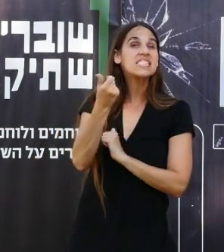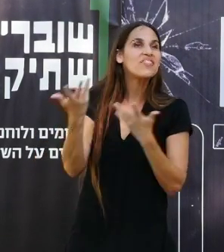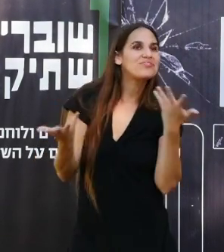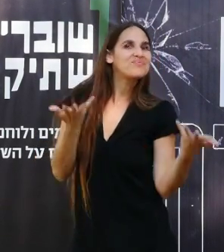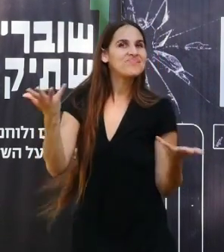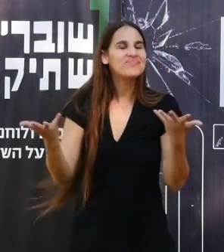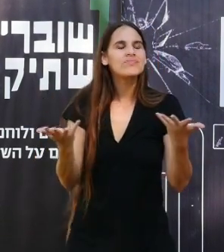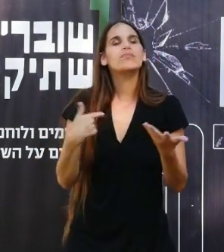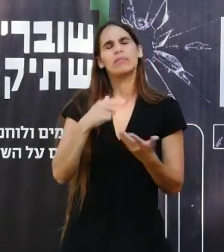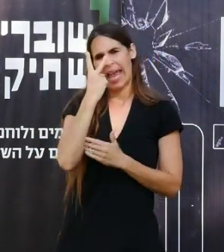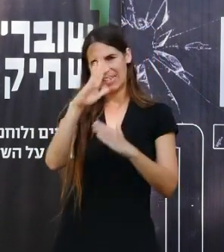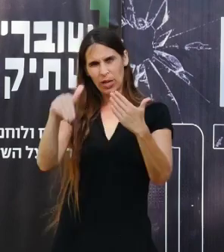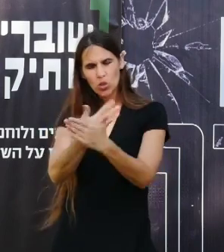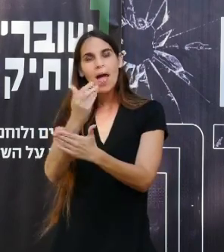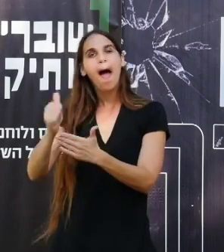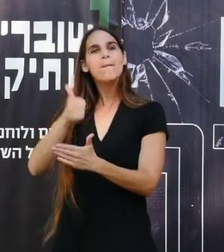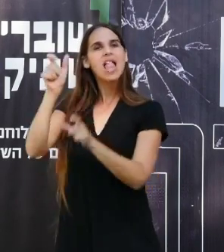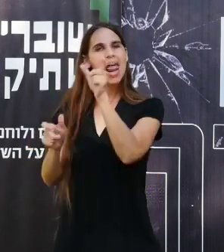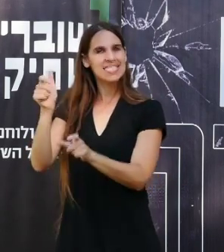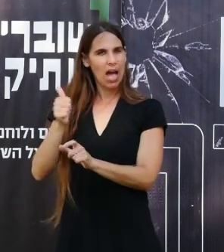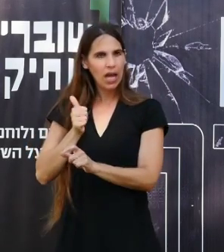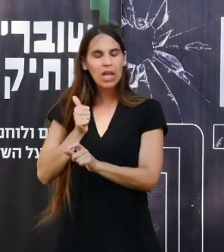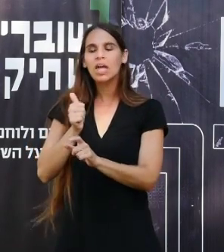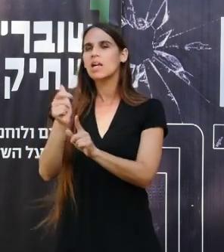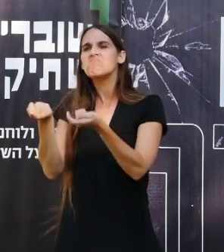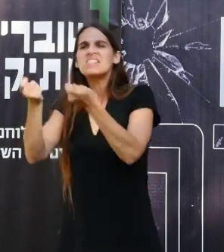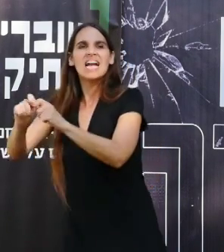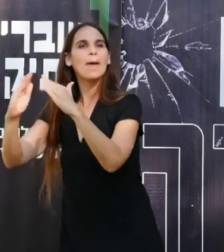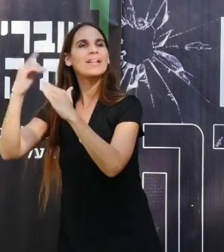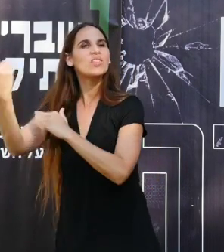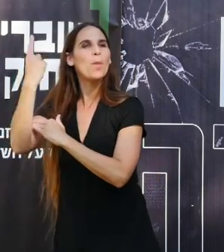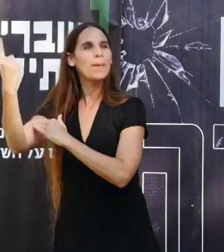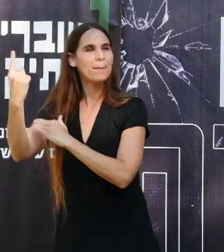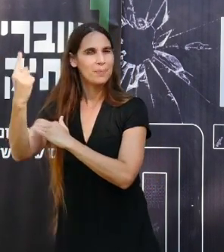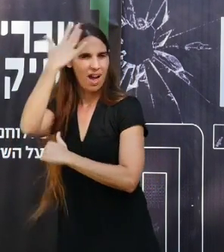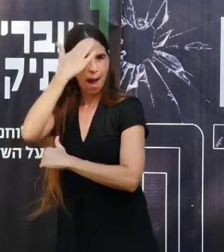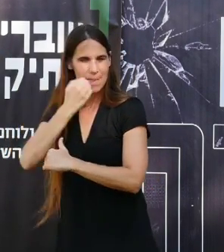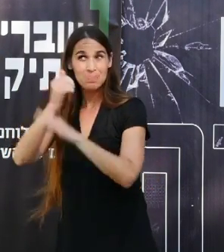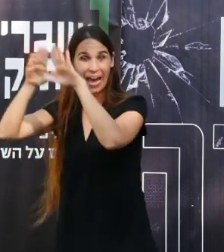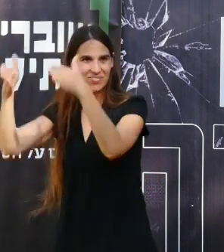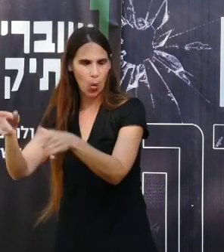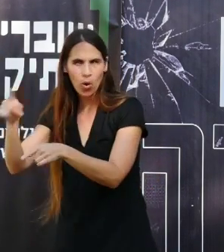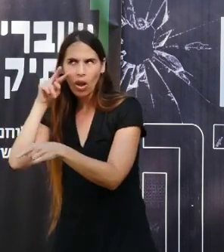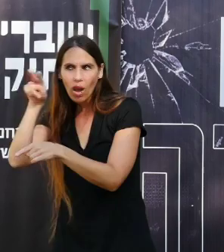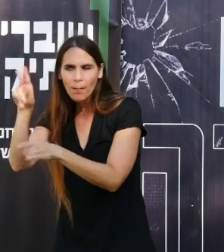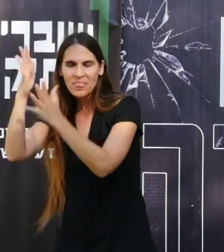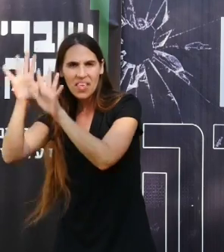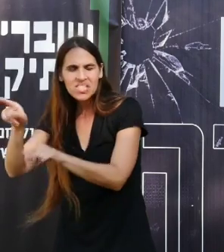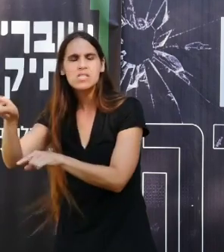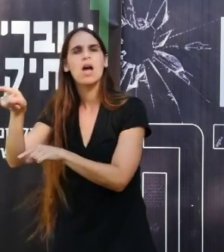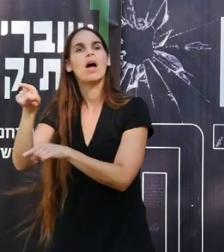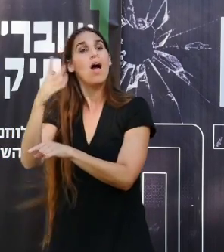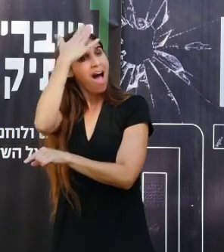ראיתי בחדשות שהמינל האזרחי סגר איזה בית יתומים של החמאס בחברון החמאס